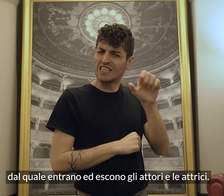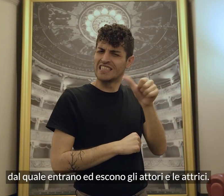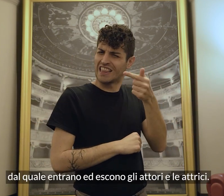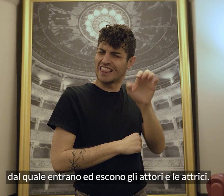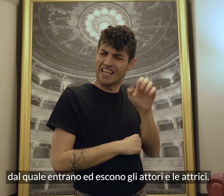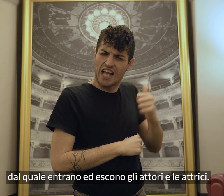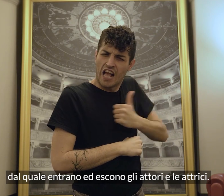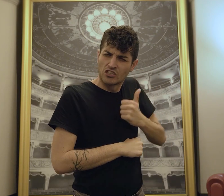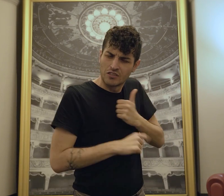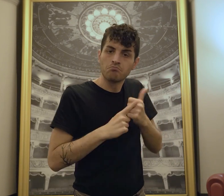attrici.